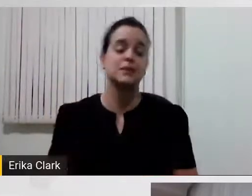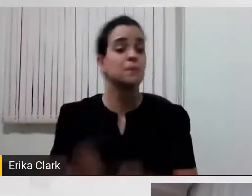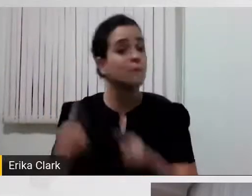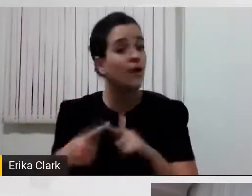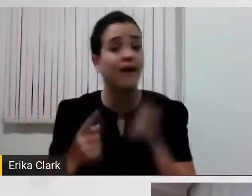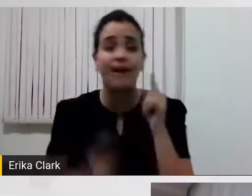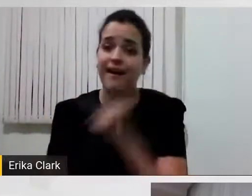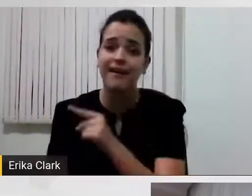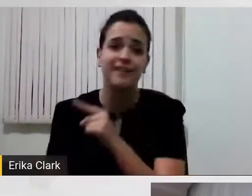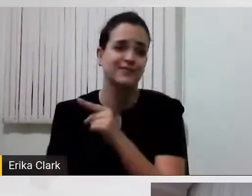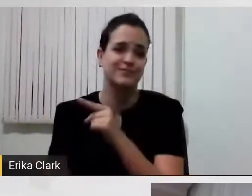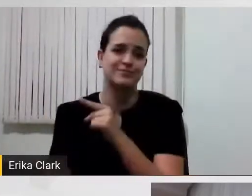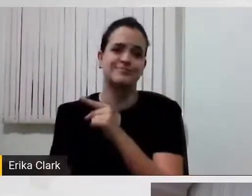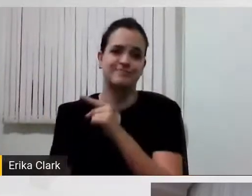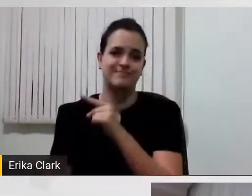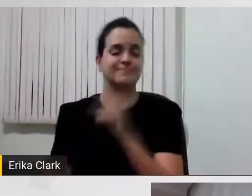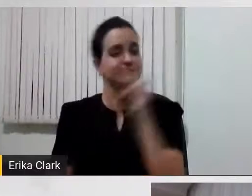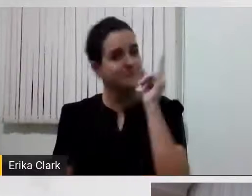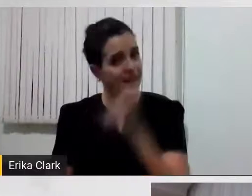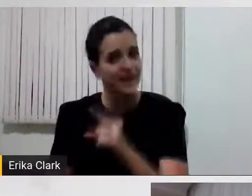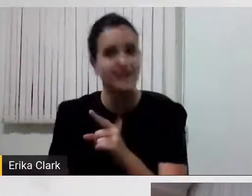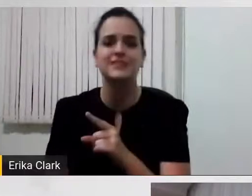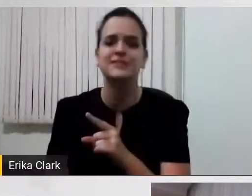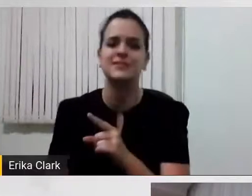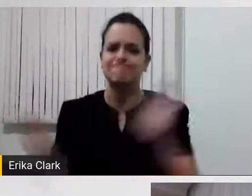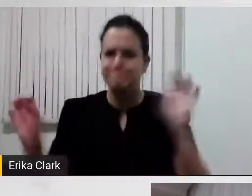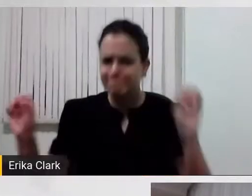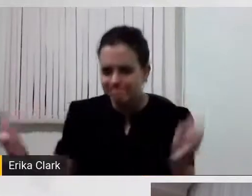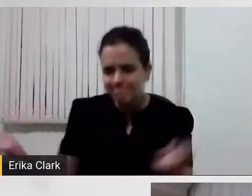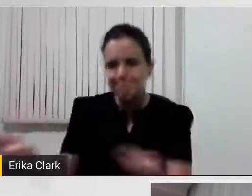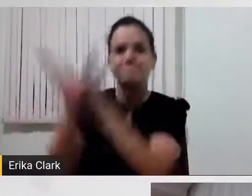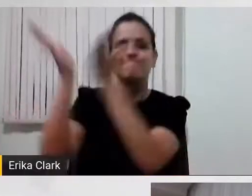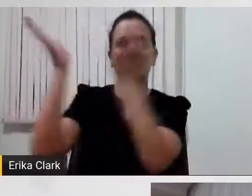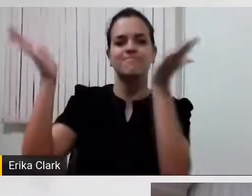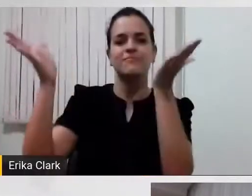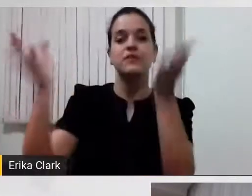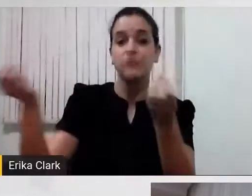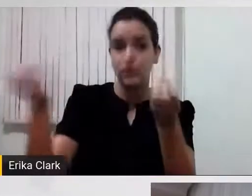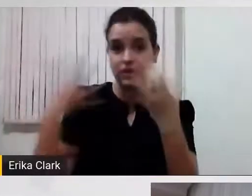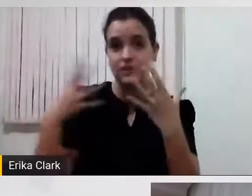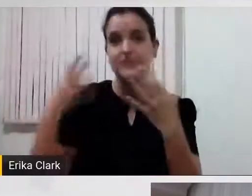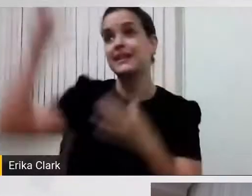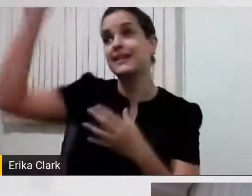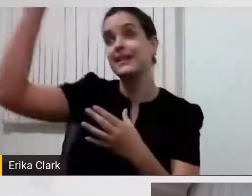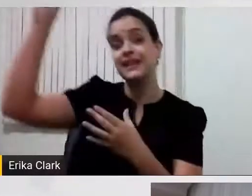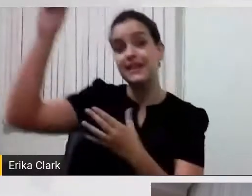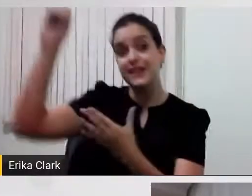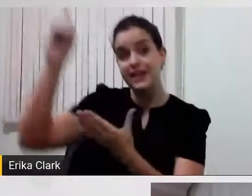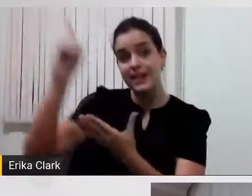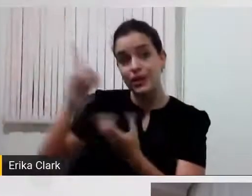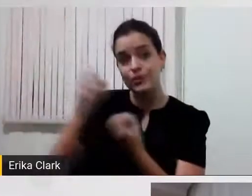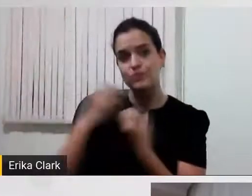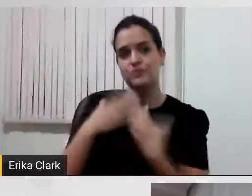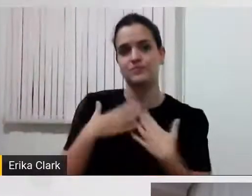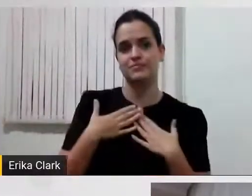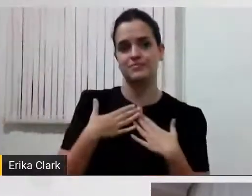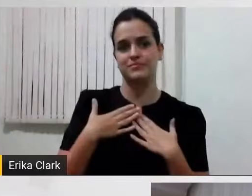realmente, não é? Esta dádiva, este talento, nos foi dado por Deus, então nós temos que fazer